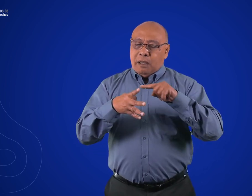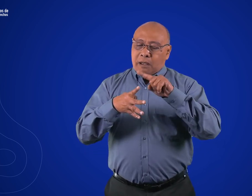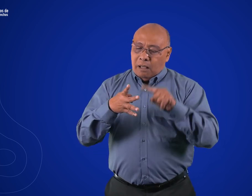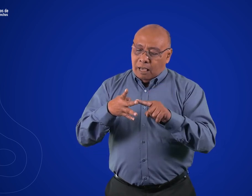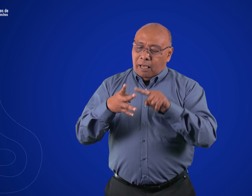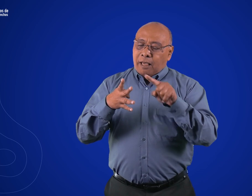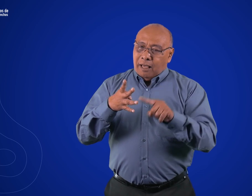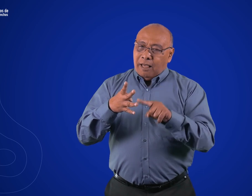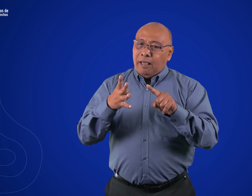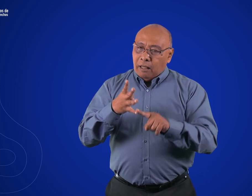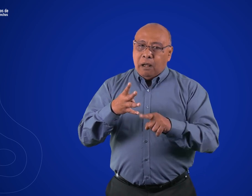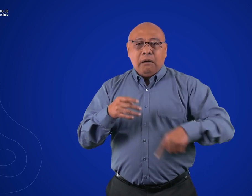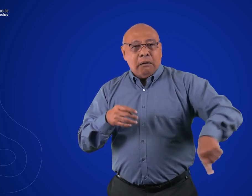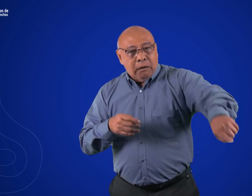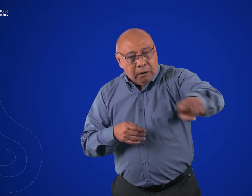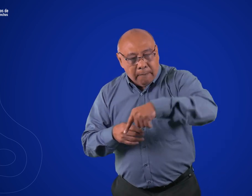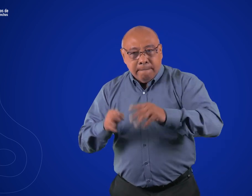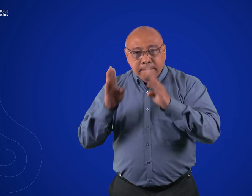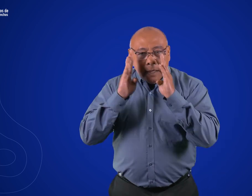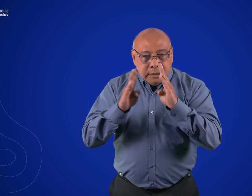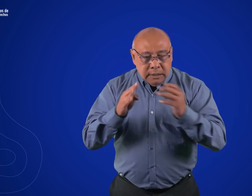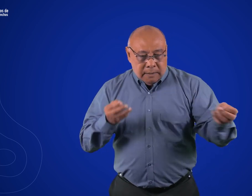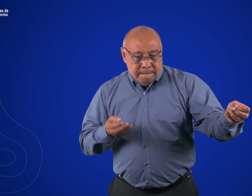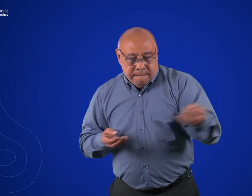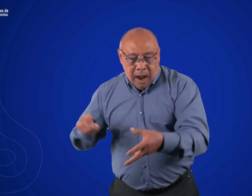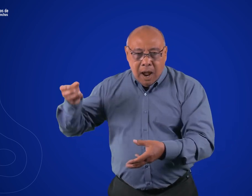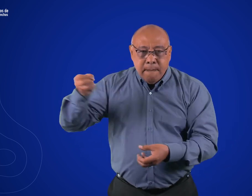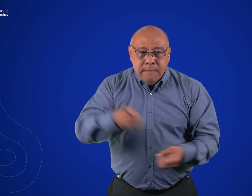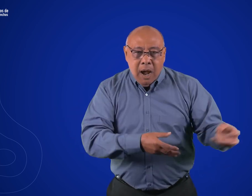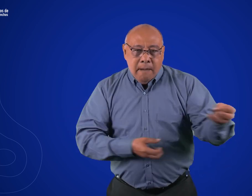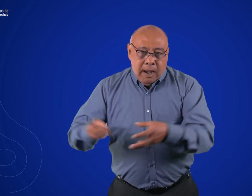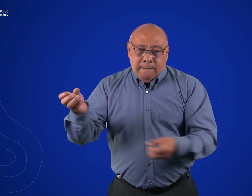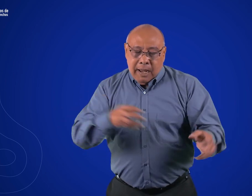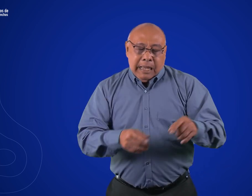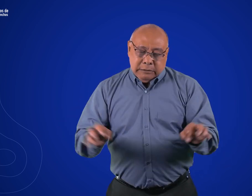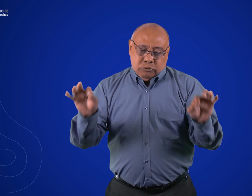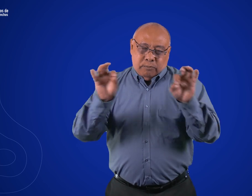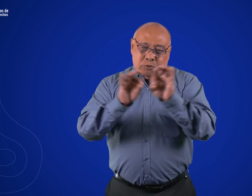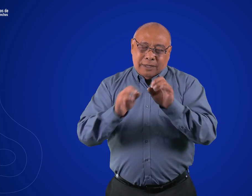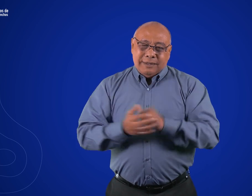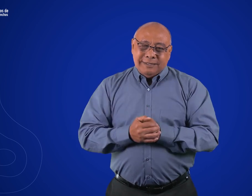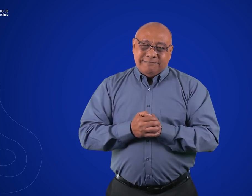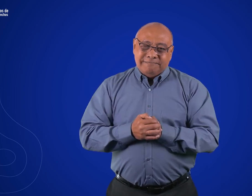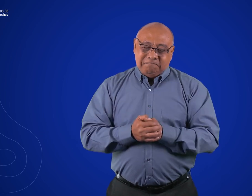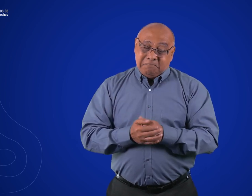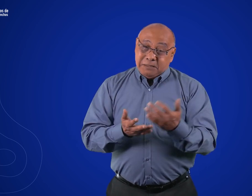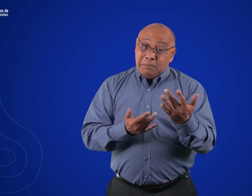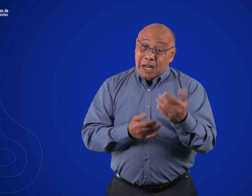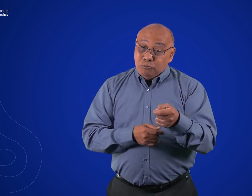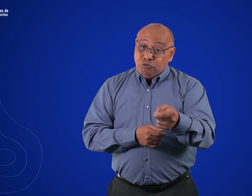con el fin de hacer retroalimentación y aportes, lo cual es muy importante. Los esperamos